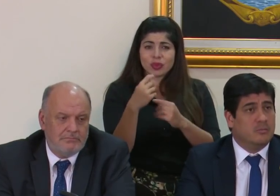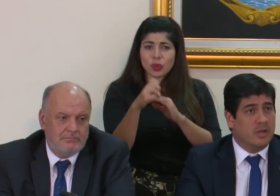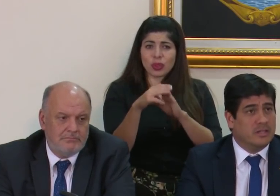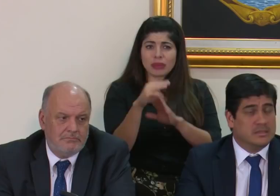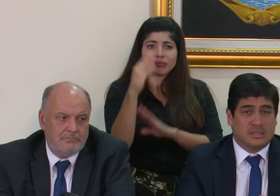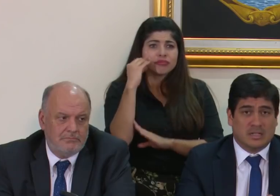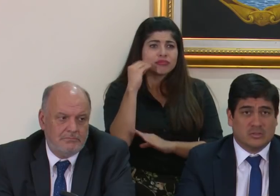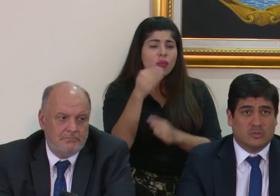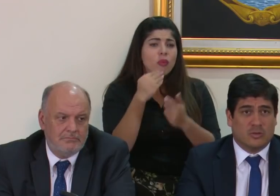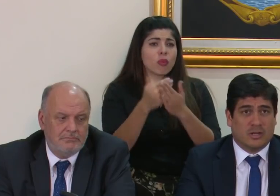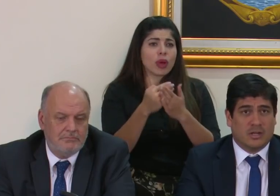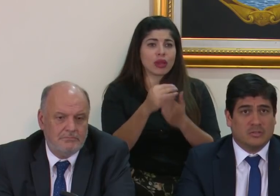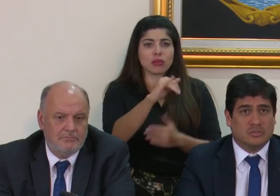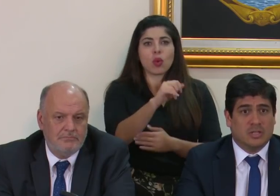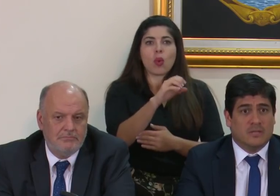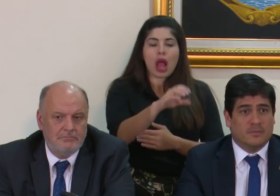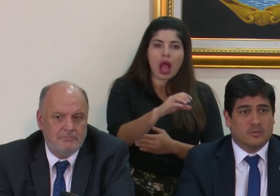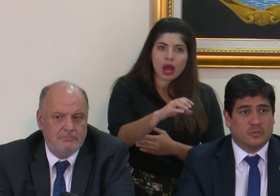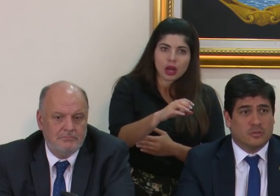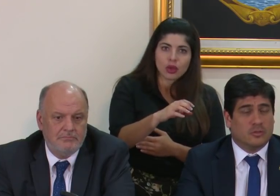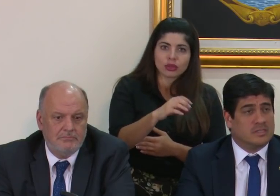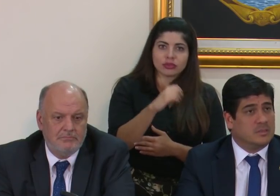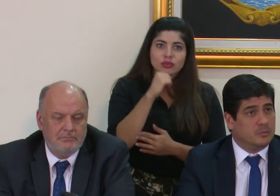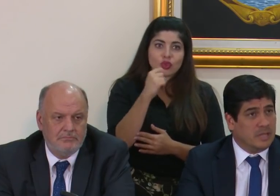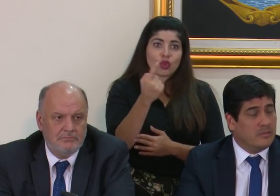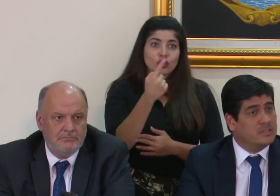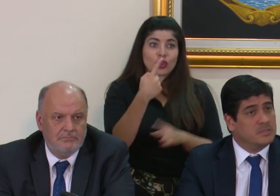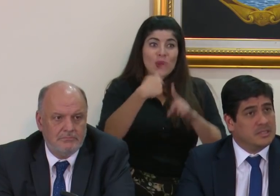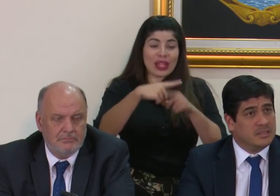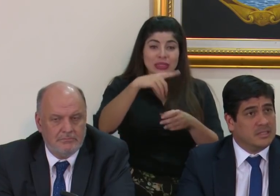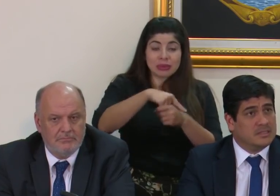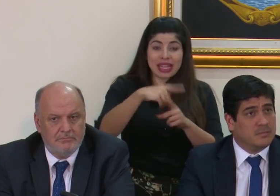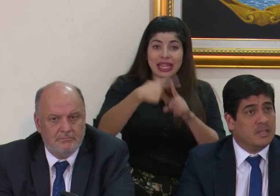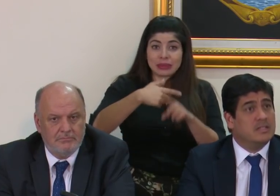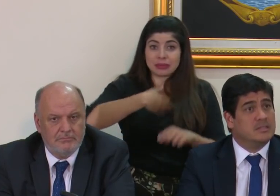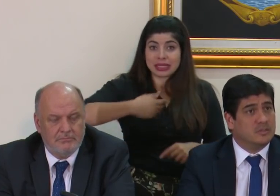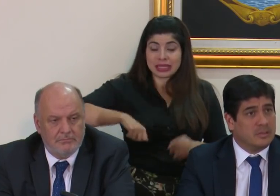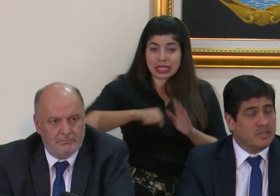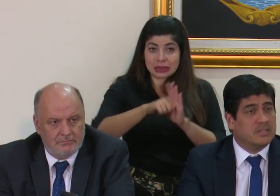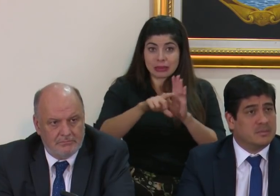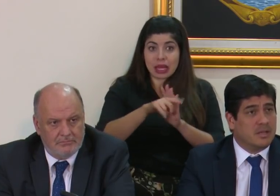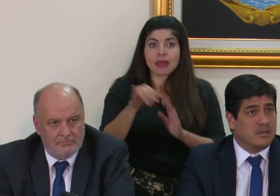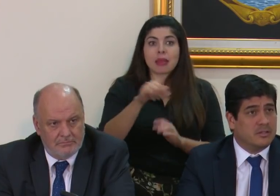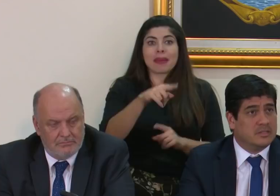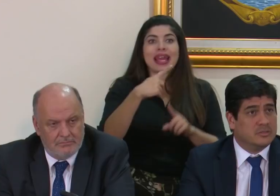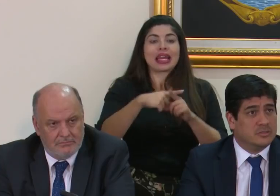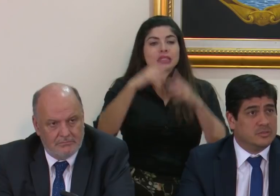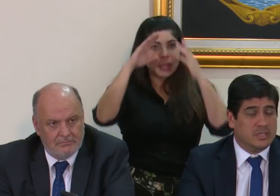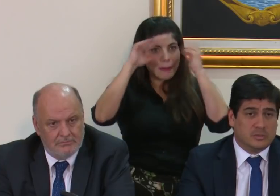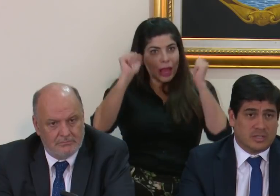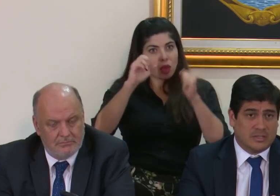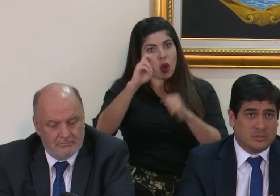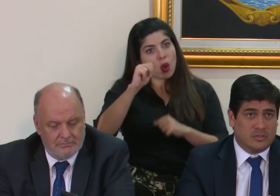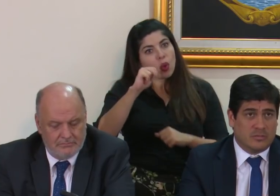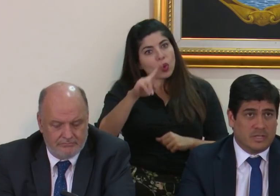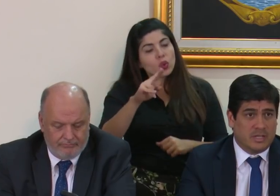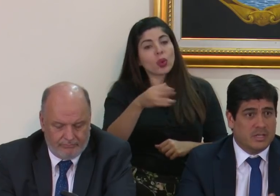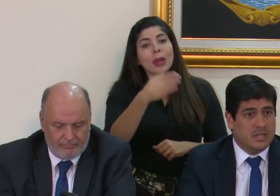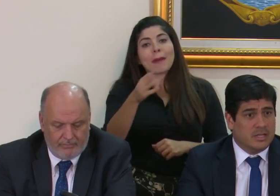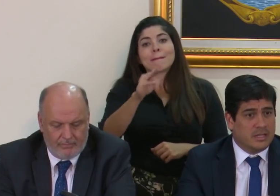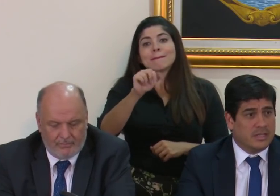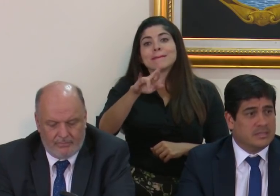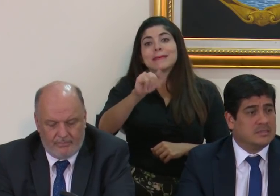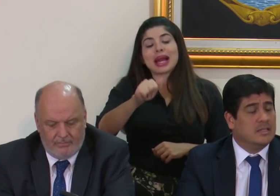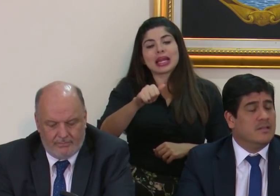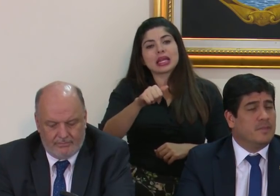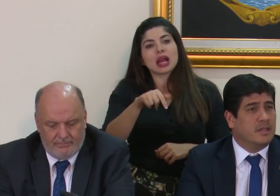buenas, el caso de don Juan Carlos, no sólo exdiputado y expresidente de la Asamblea, sino también exembajador de Naciones Unidas, o el caso de doña María,